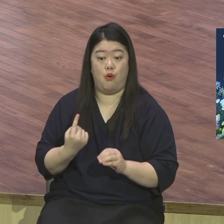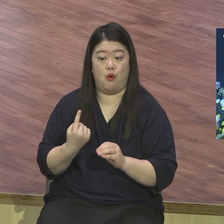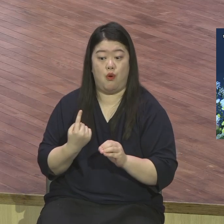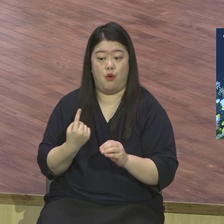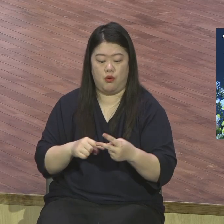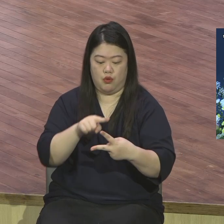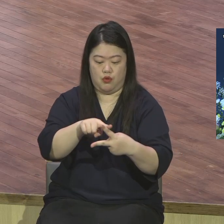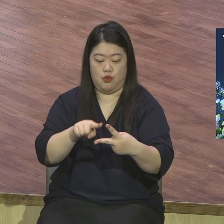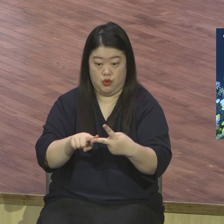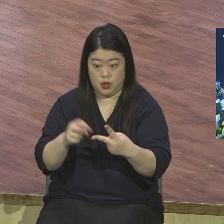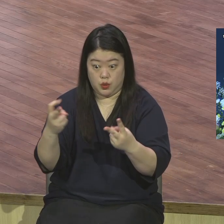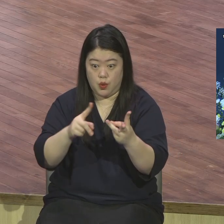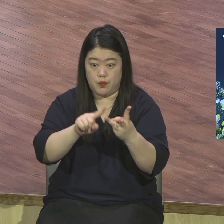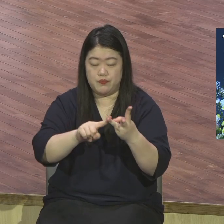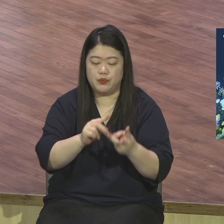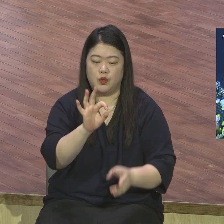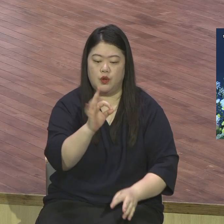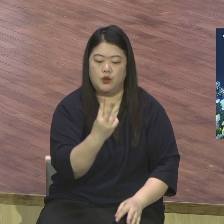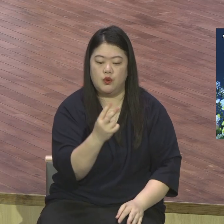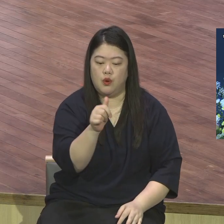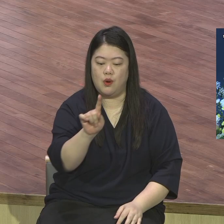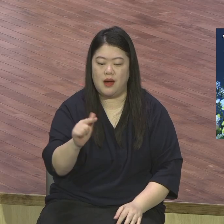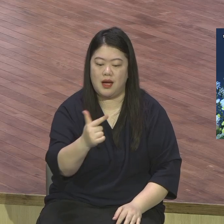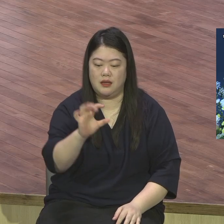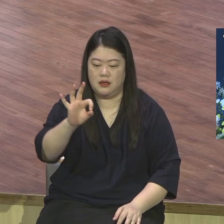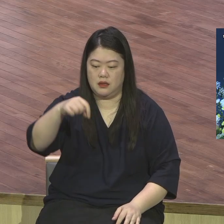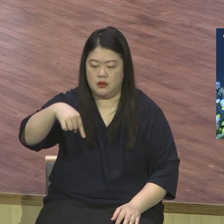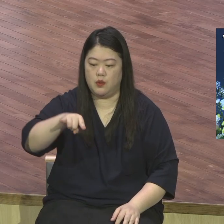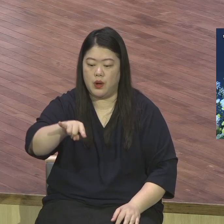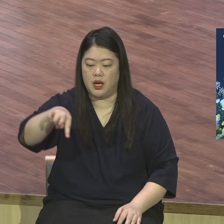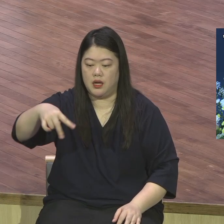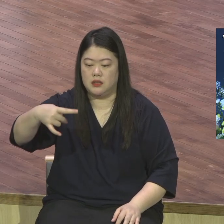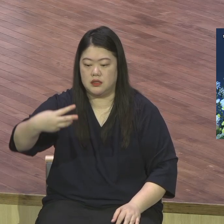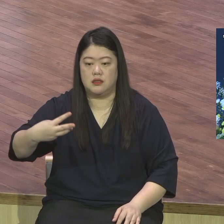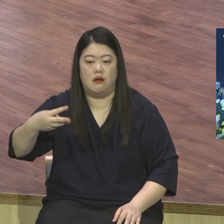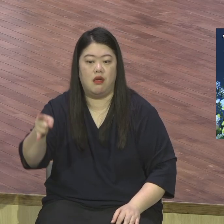요한 웨슬레 요한 웨슬레 감리교를 창시했죠 이 모레비안 영향을 받은 거예요